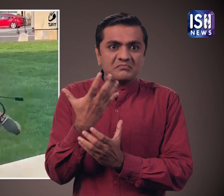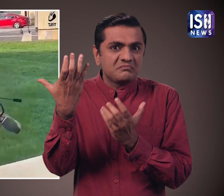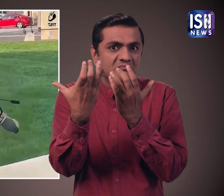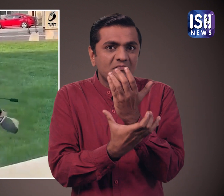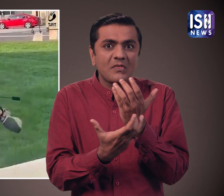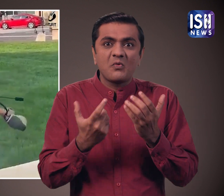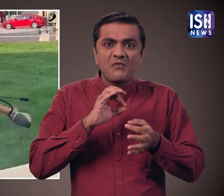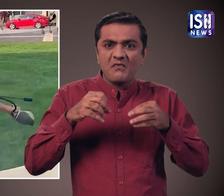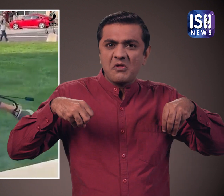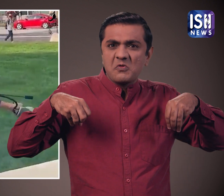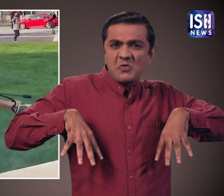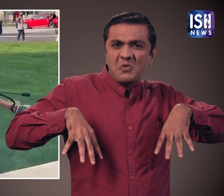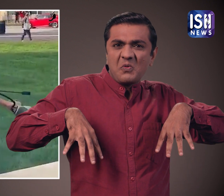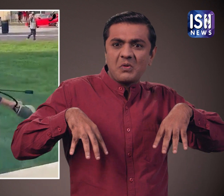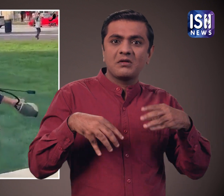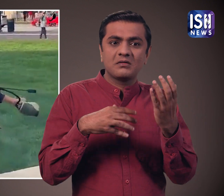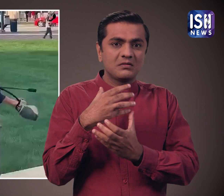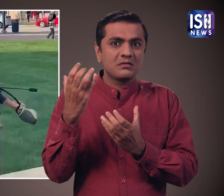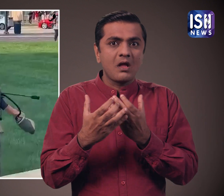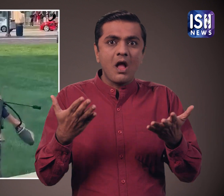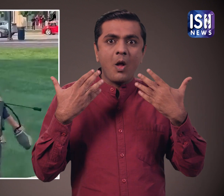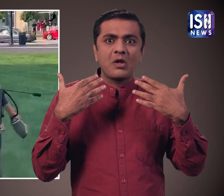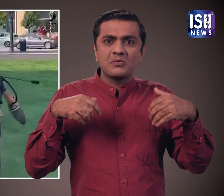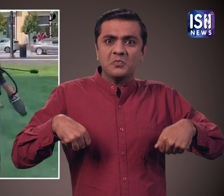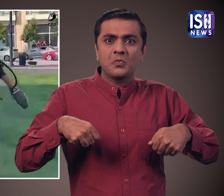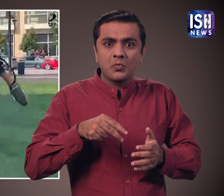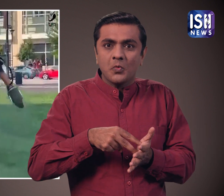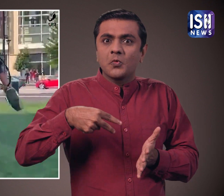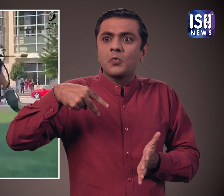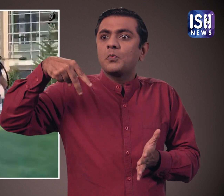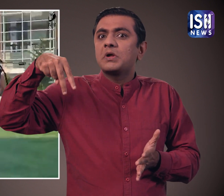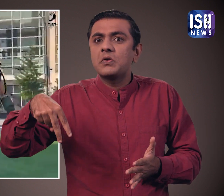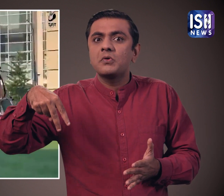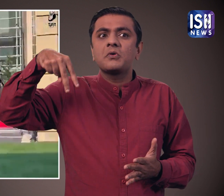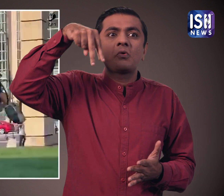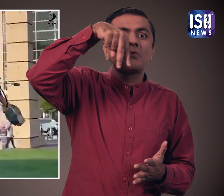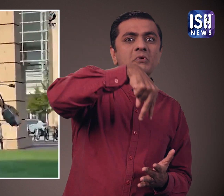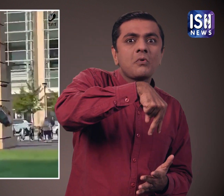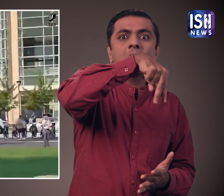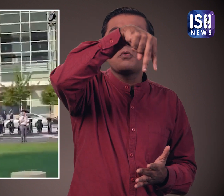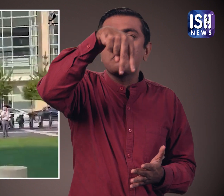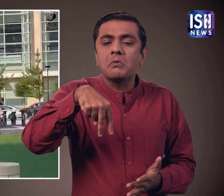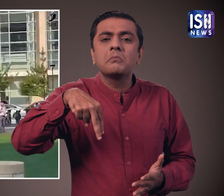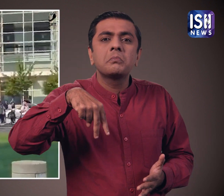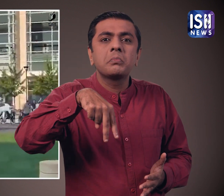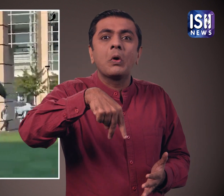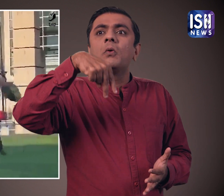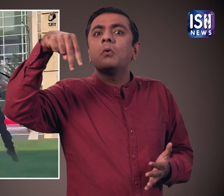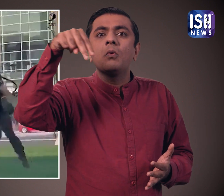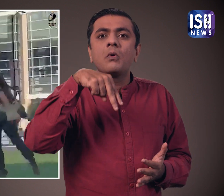रखे हुए देखा गया जिसमें से आग की लप्टे निकल रही थी वो एक स्थान से दूसरे स्थान पर बड़ी चलांग लगाता हुआ एक सहज लैंडिंग के